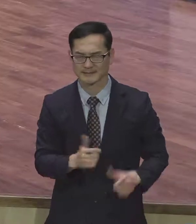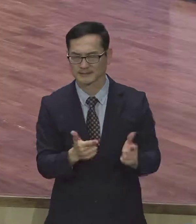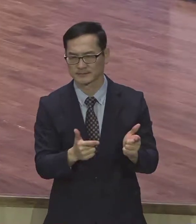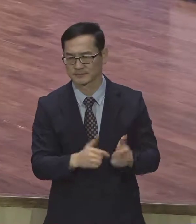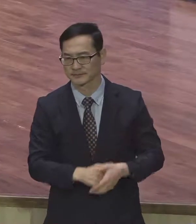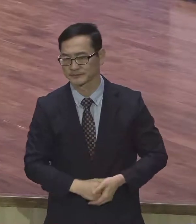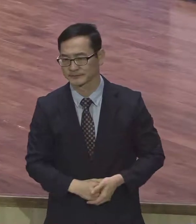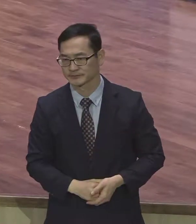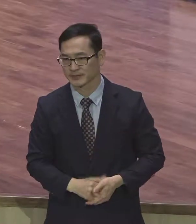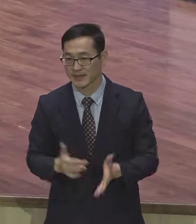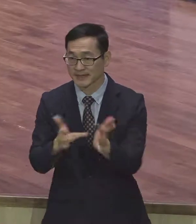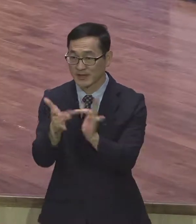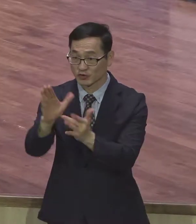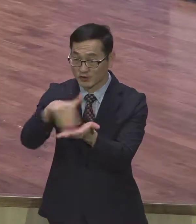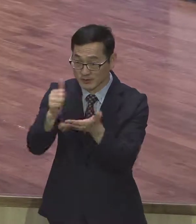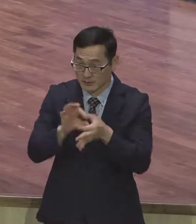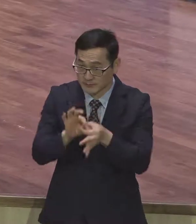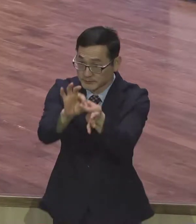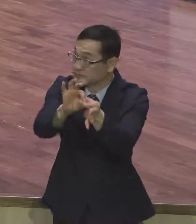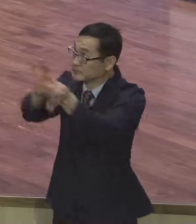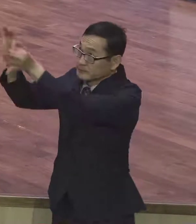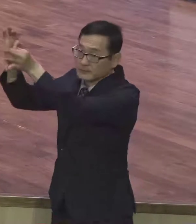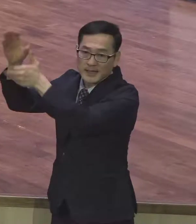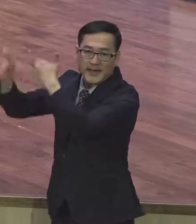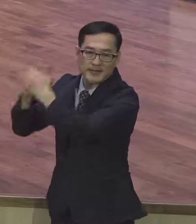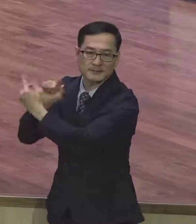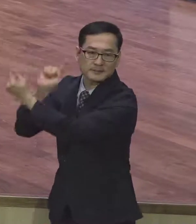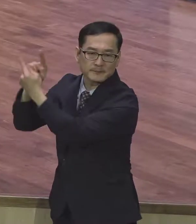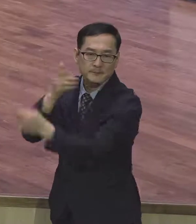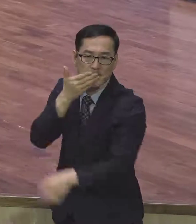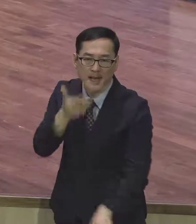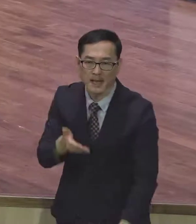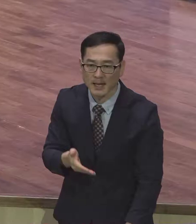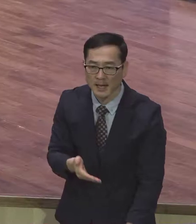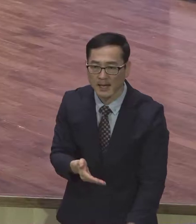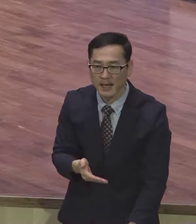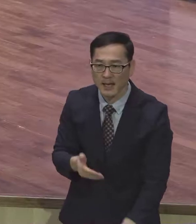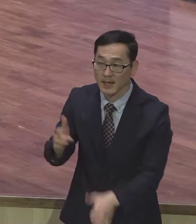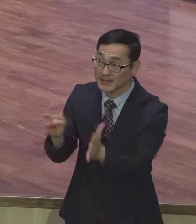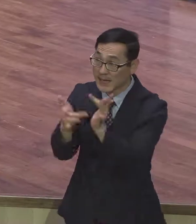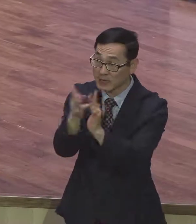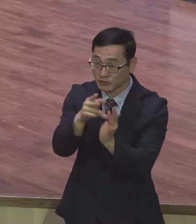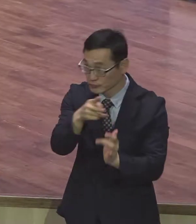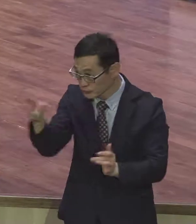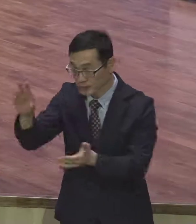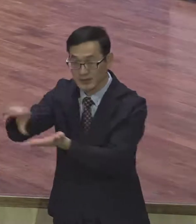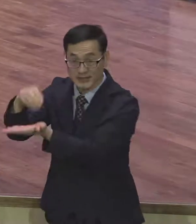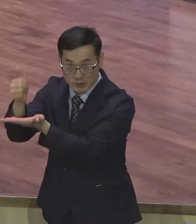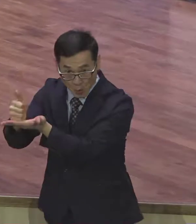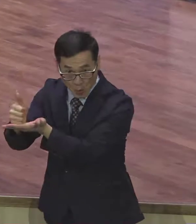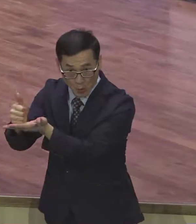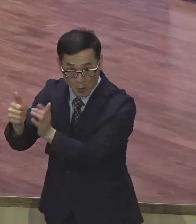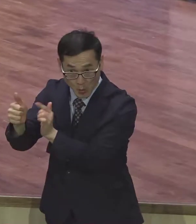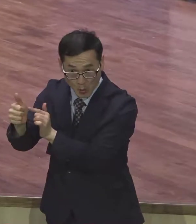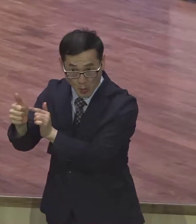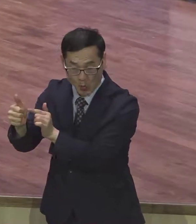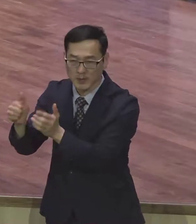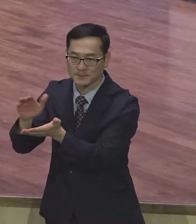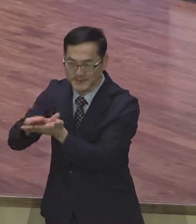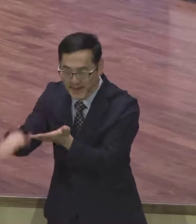통해서만이 하나님과의 바른 관계가 돼요. 예수님이 그리스도라는 사실을 믿는 사람만이 하나님과의 바른